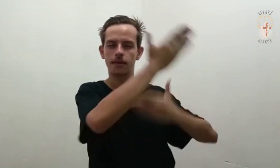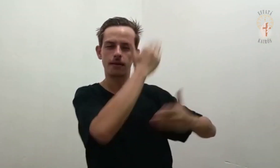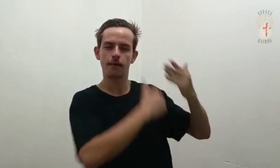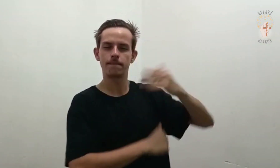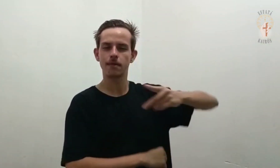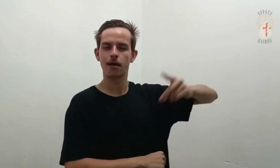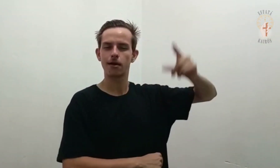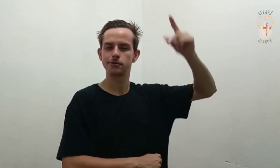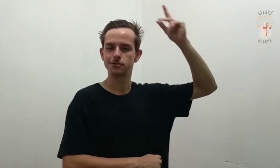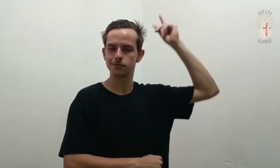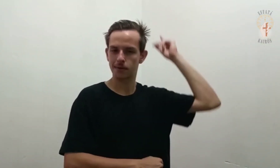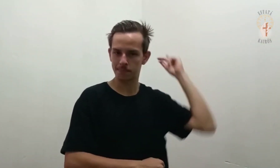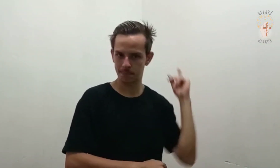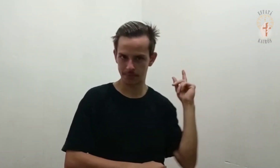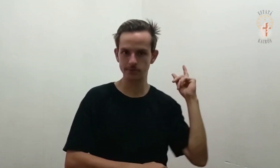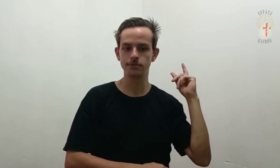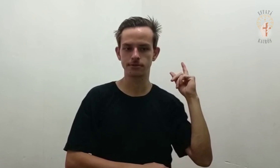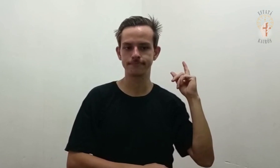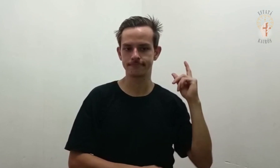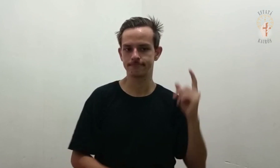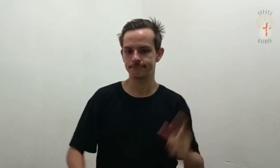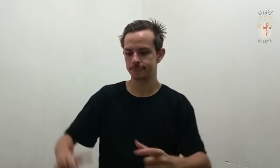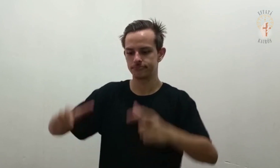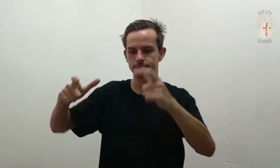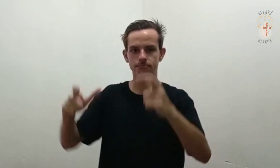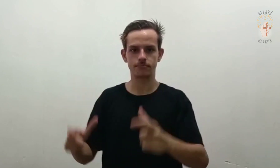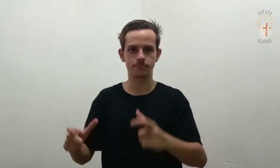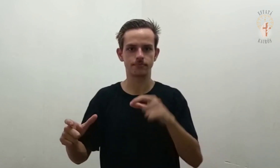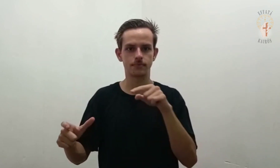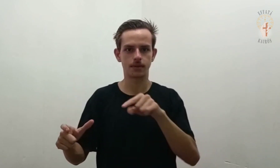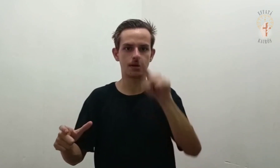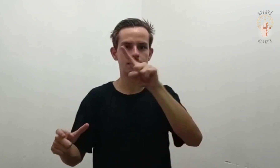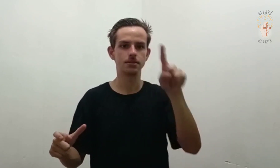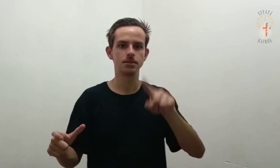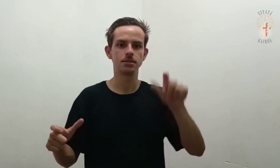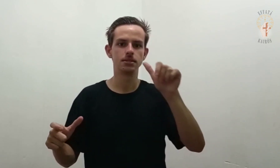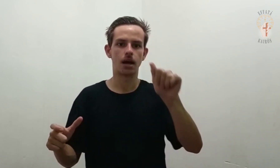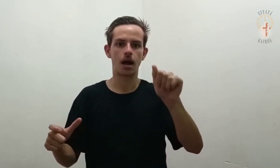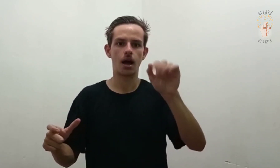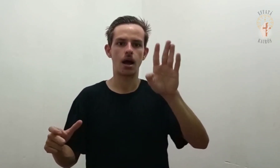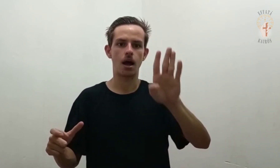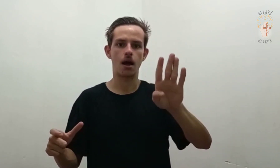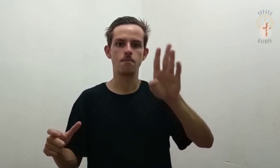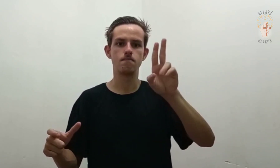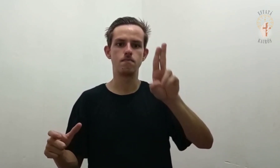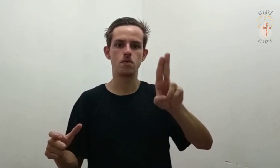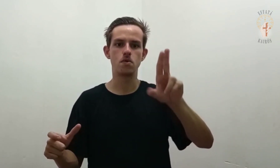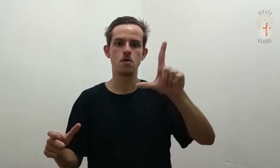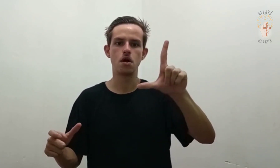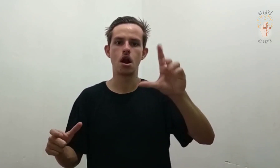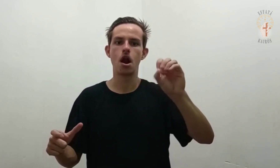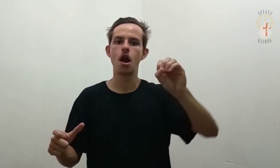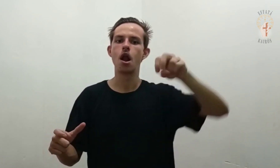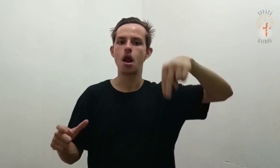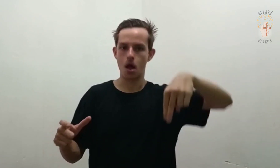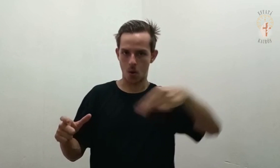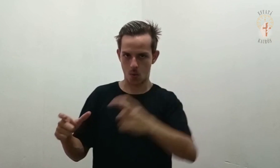No tempo passado, o Senhor humilhou a terra de